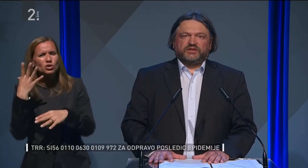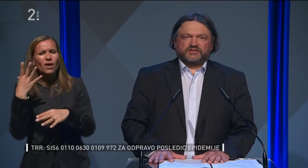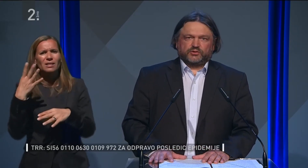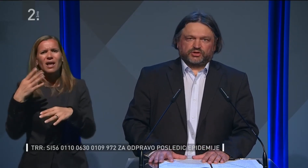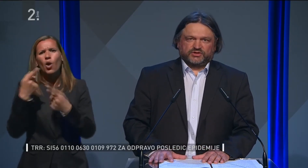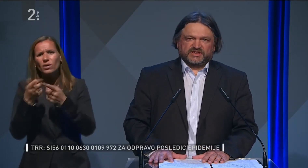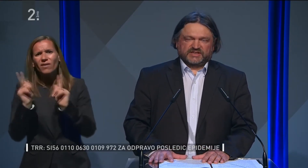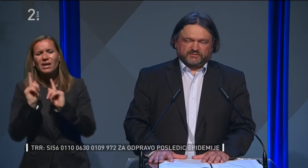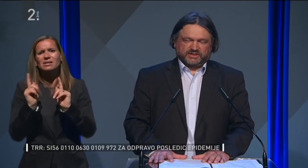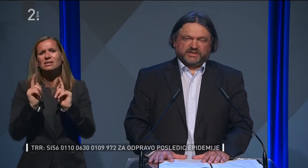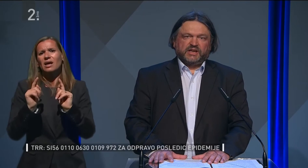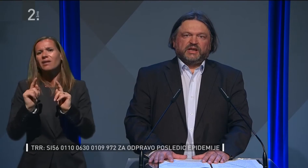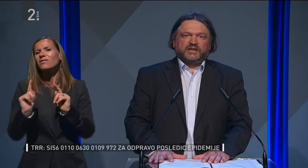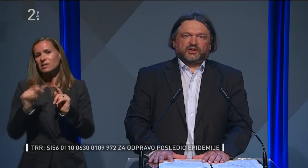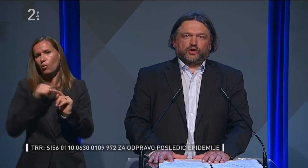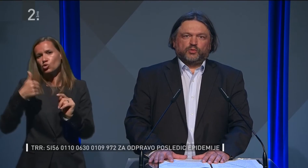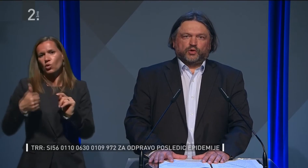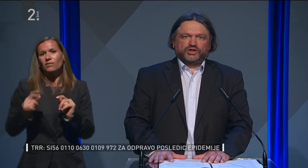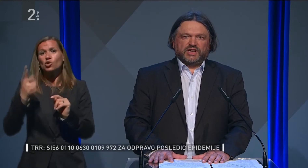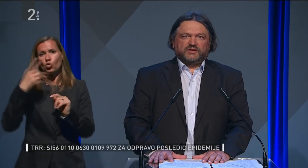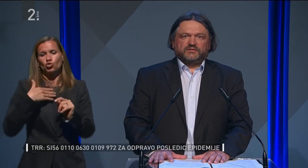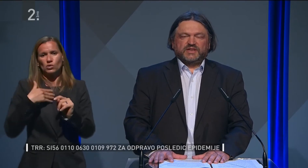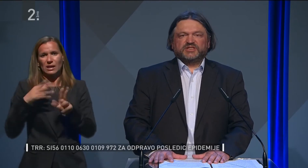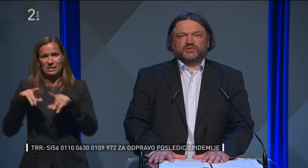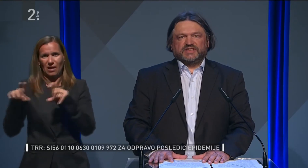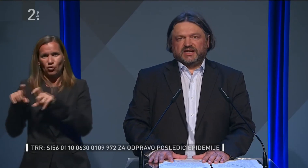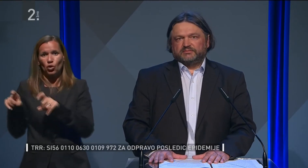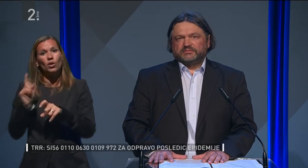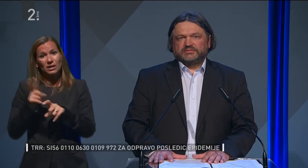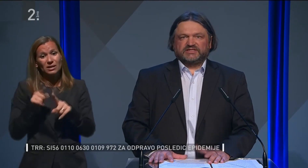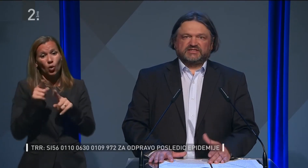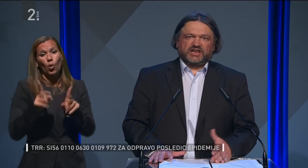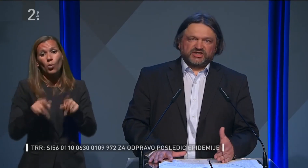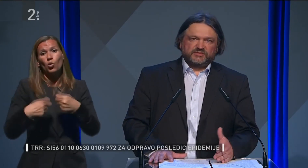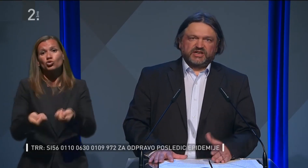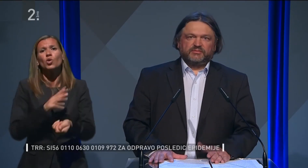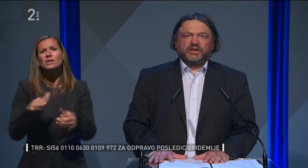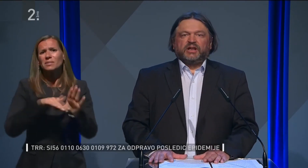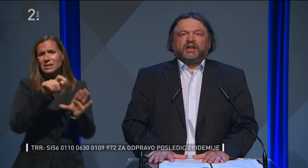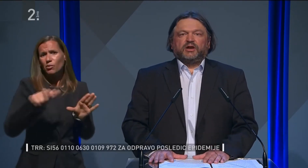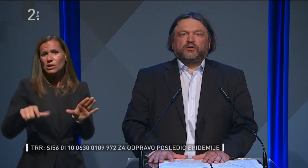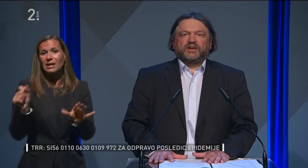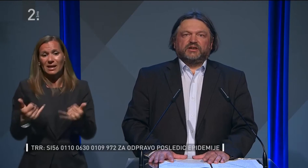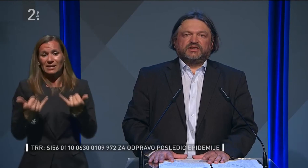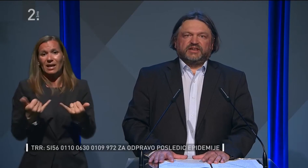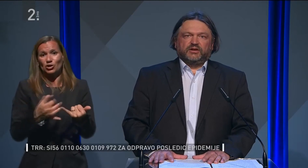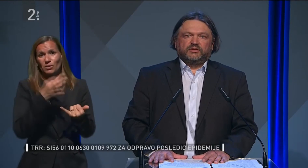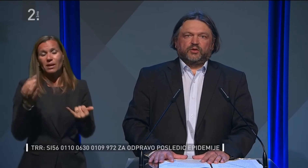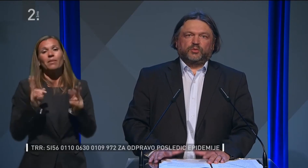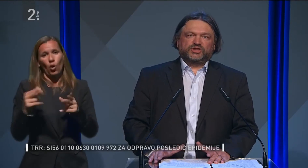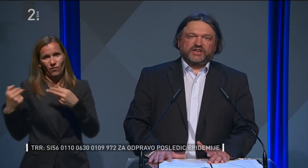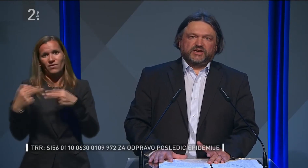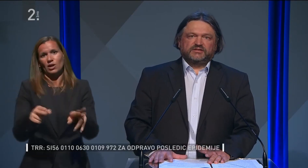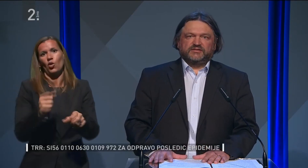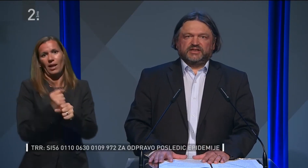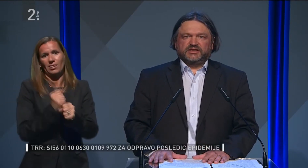samostojnih visokošolskih zavodih. In tako omogočila vsem zaposlenim, da se z današnjim dnem lahko vernejo na delo